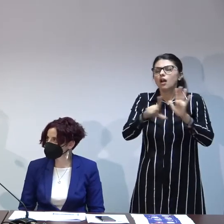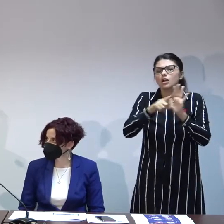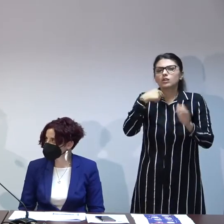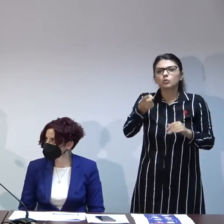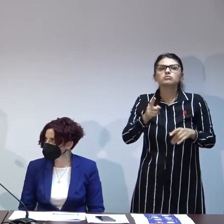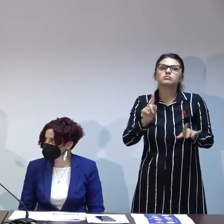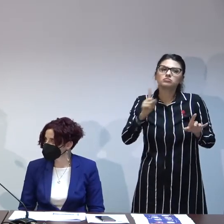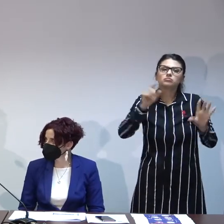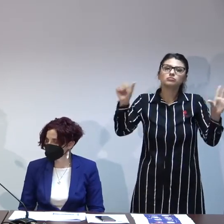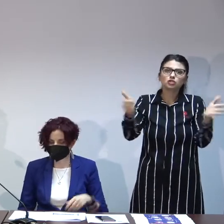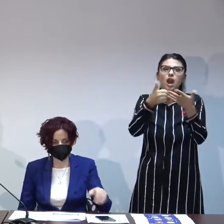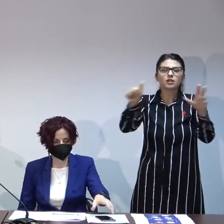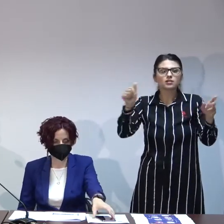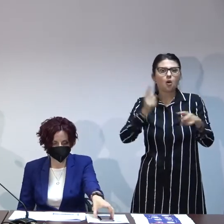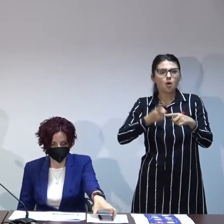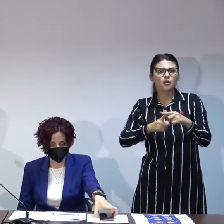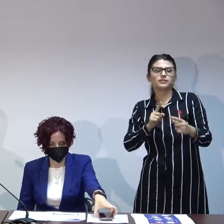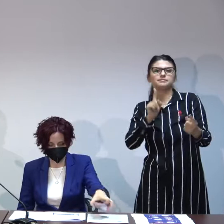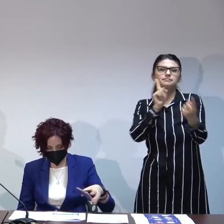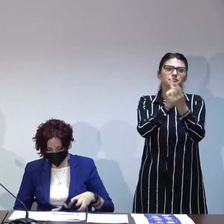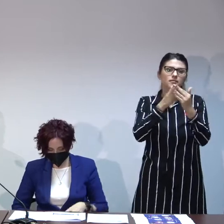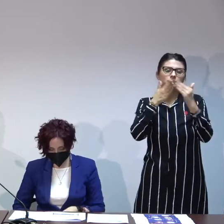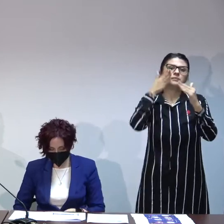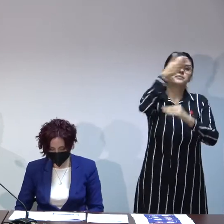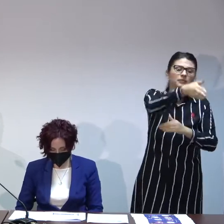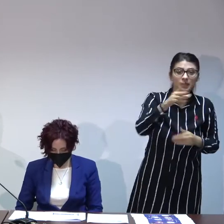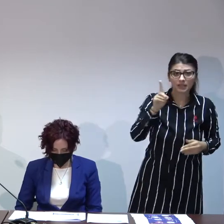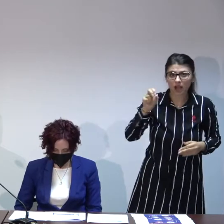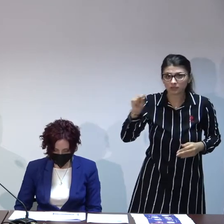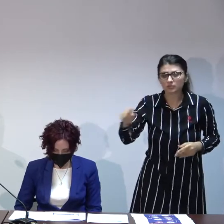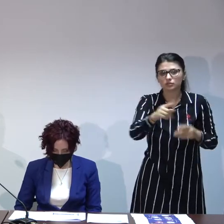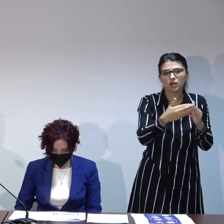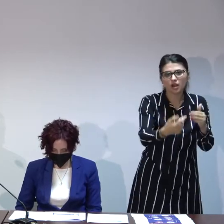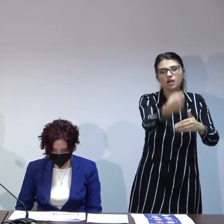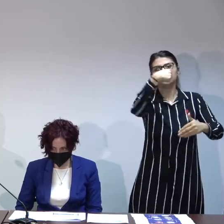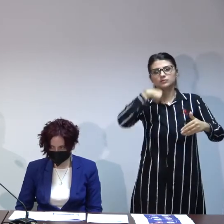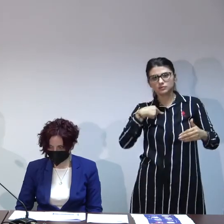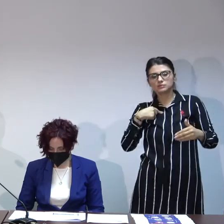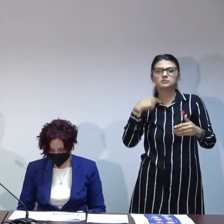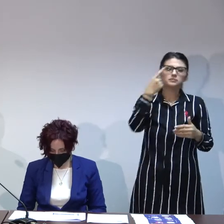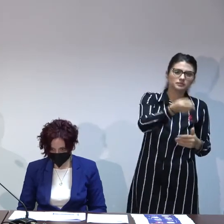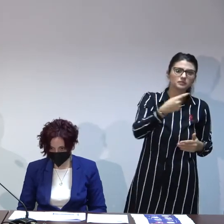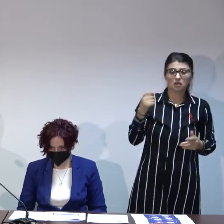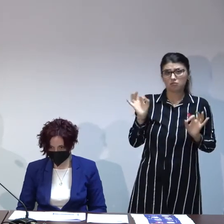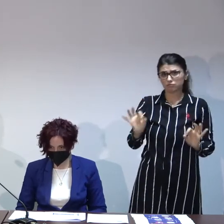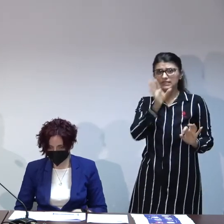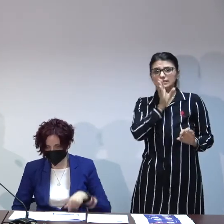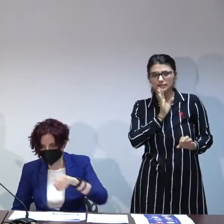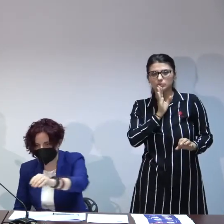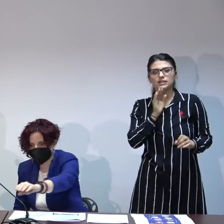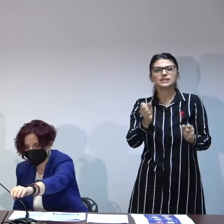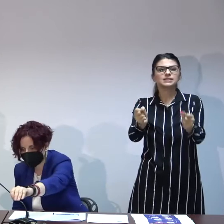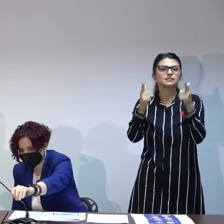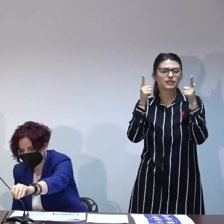-6 întâlniri cu cei de la DGSPC ei la noi noi la ei a fost relativ simplu la finalul celor